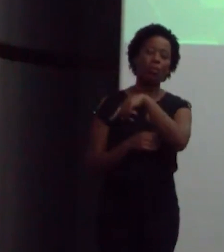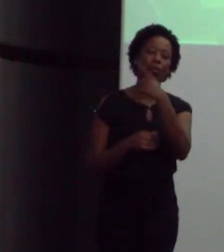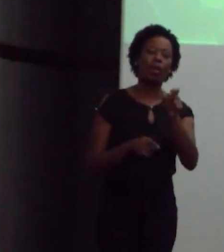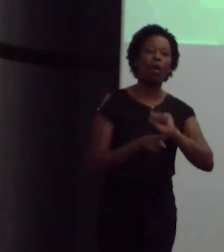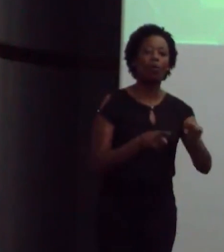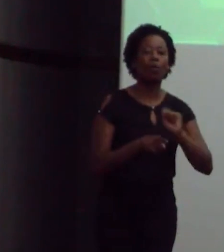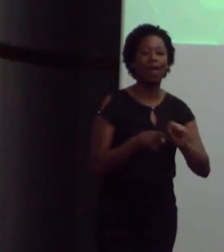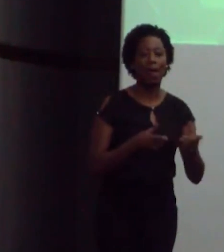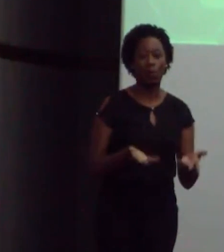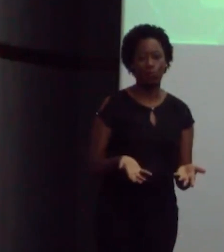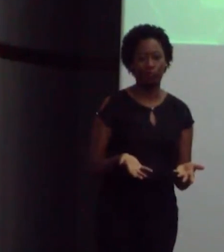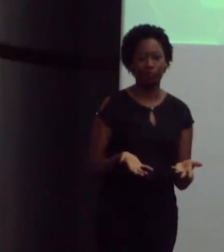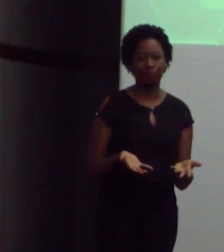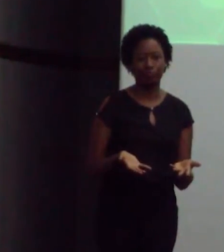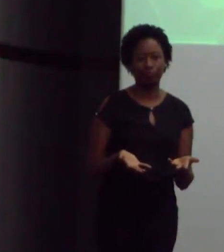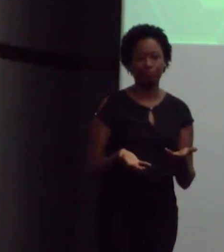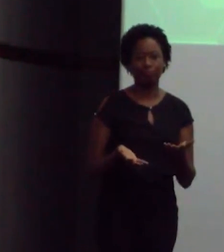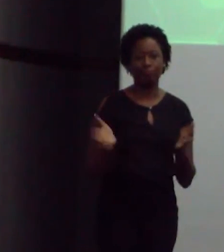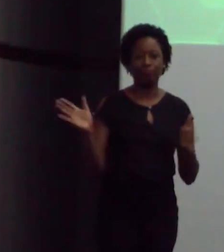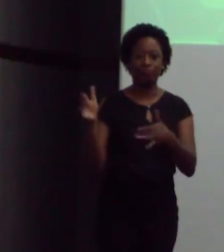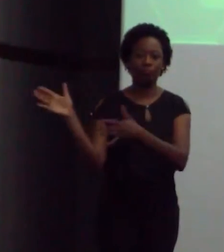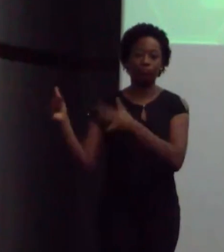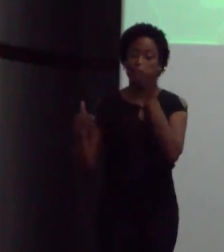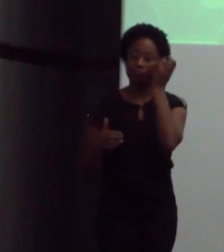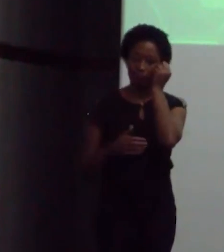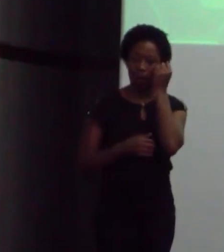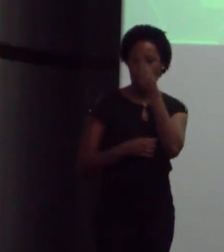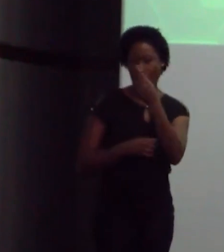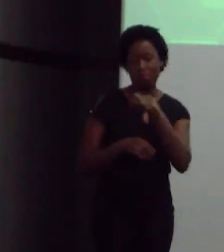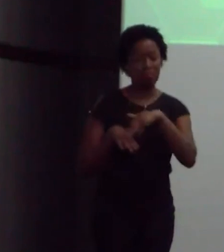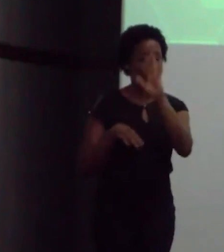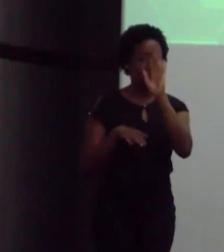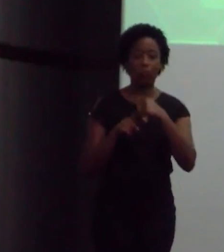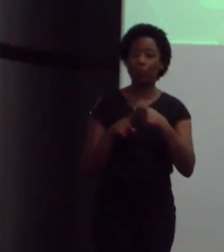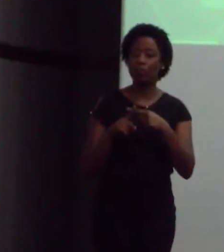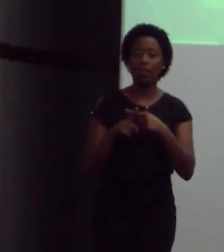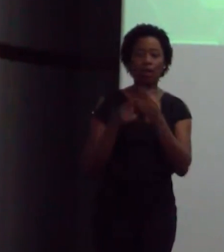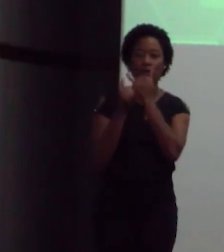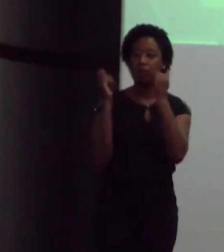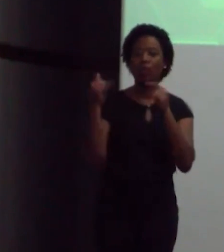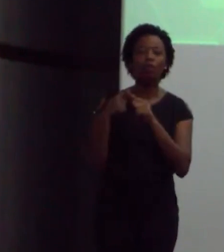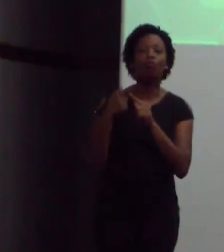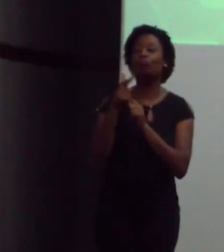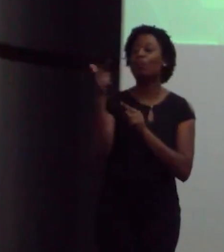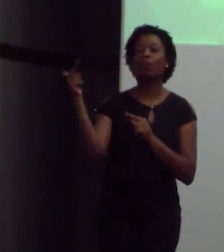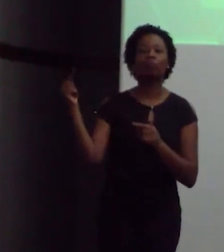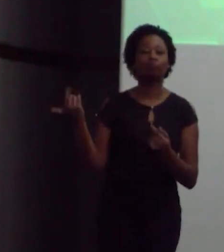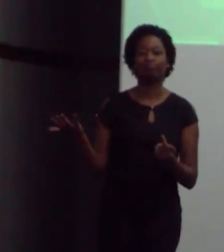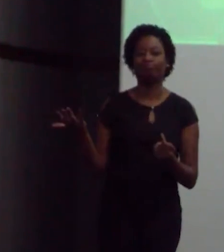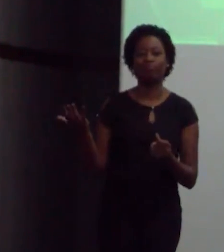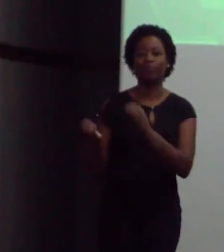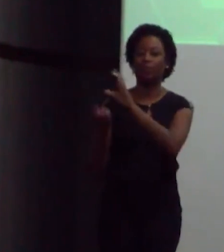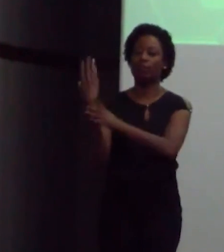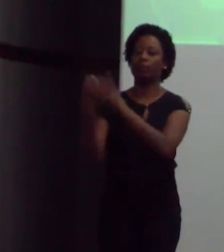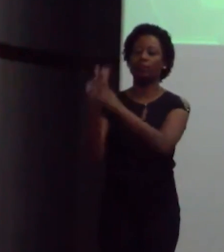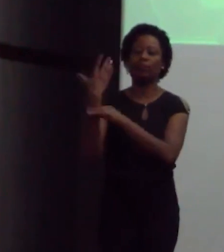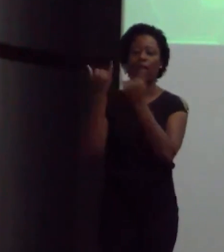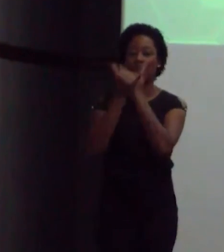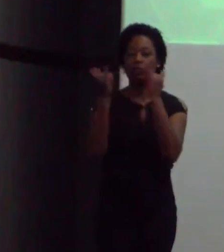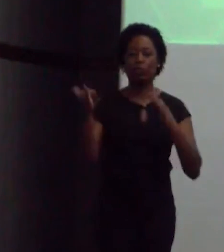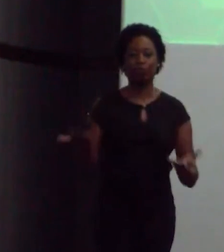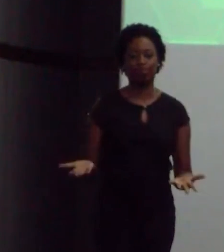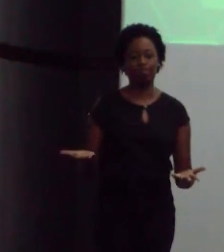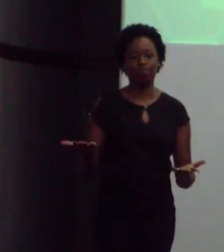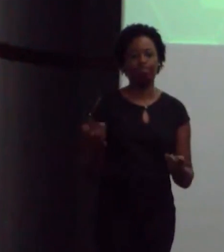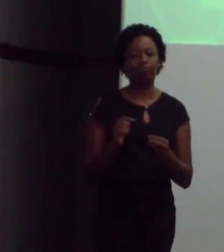quartos. A energia elétrica subiu muito lá. E subiu porque eles não têm fontes para a geração de energia. E, obviamente, estão